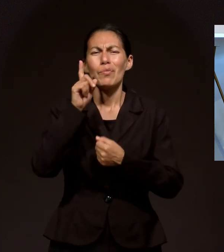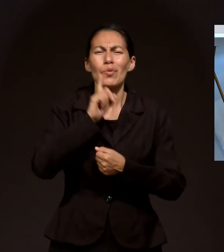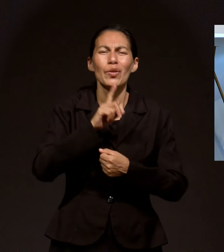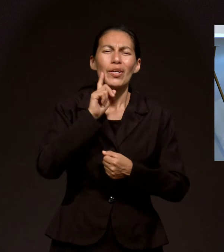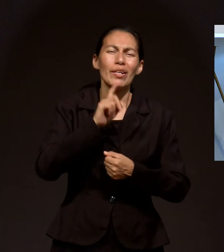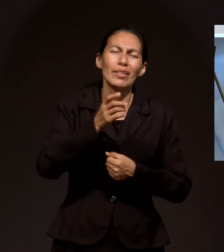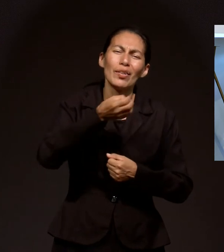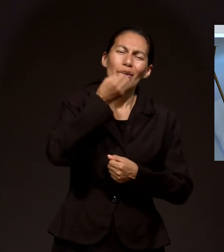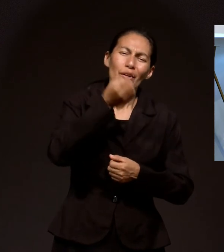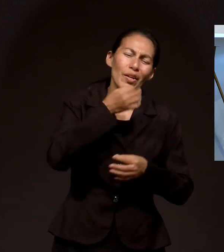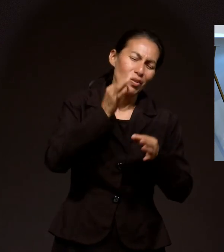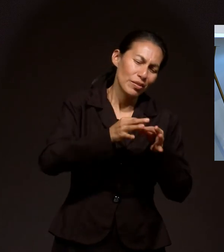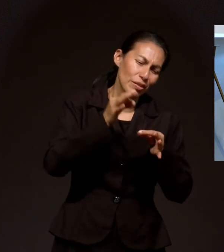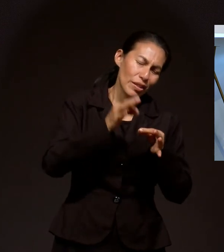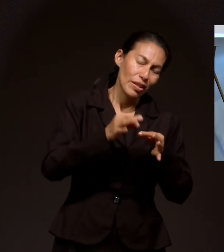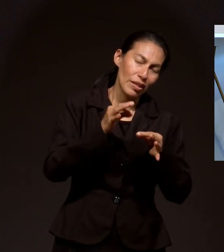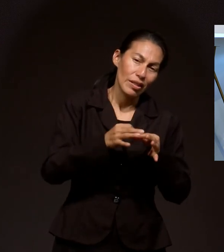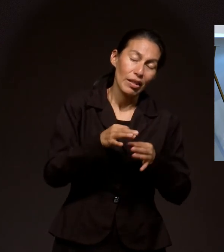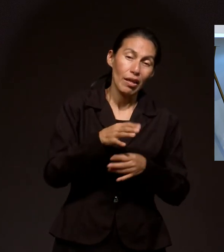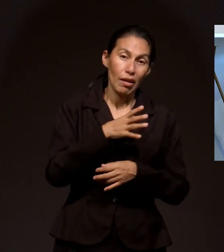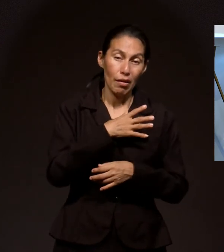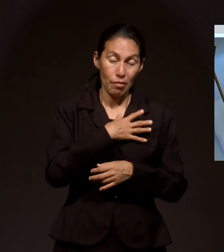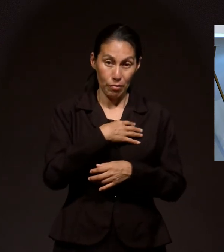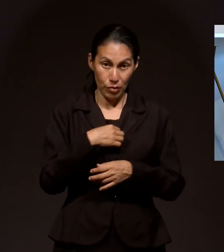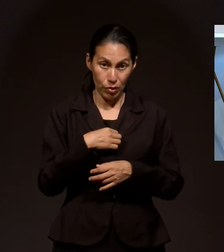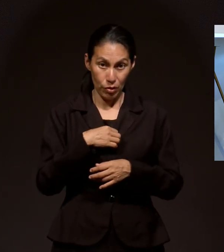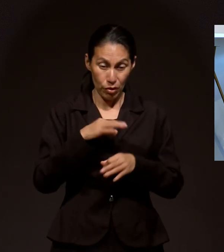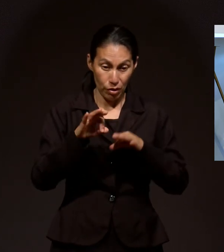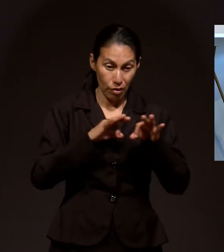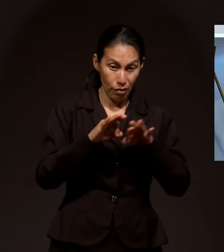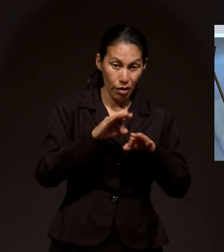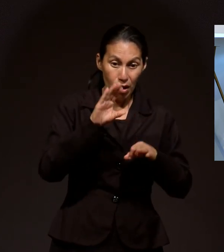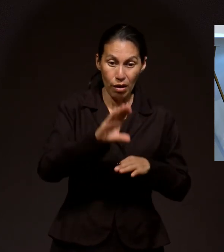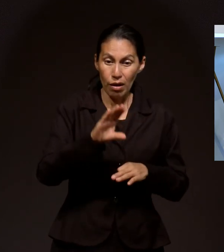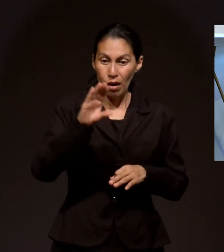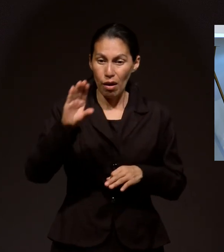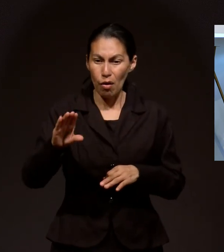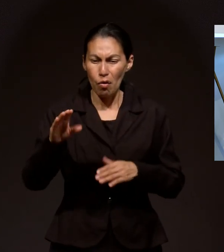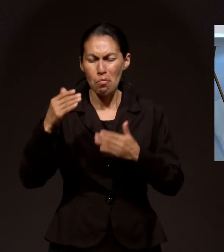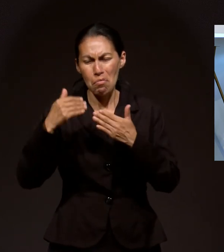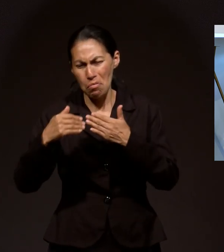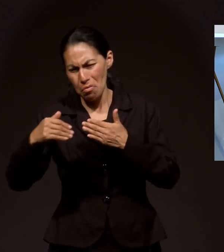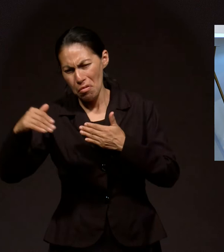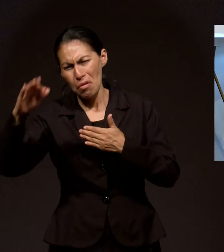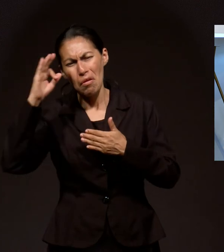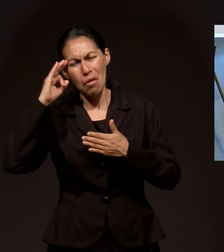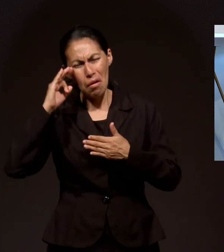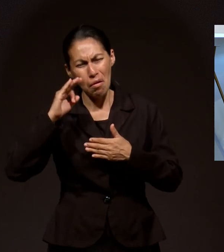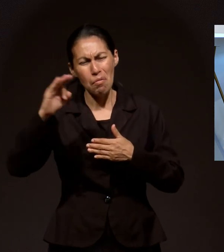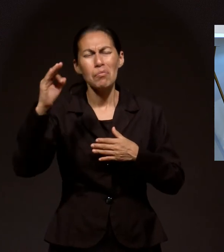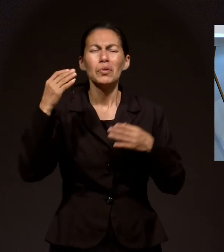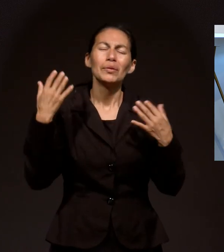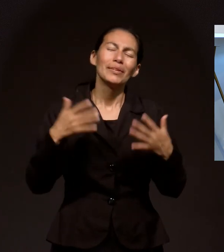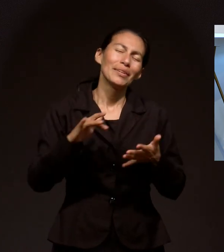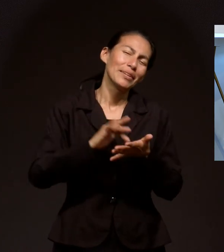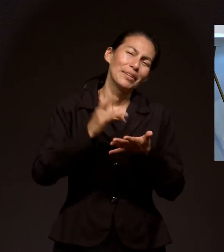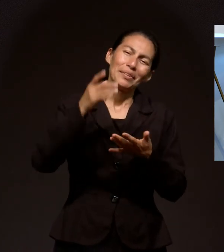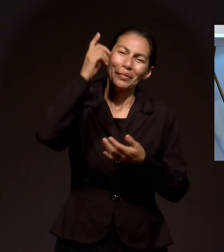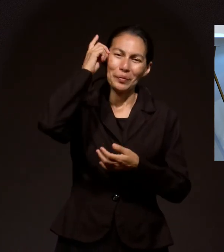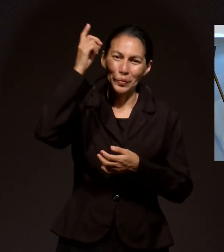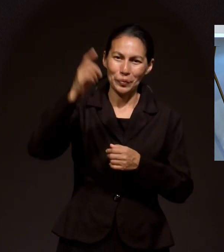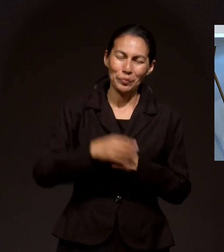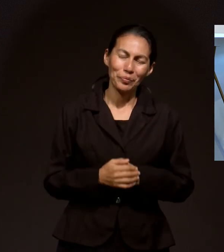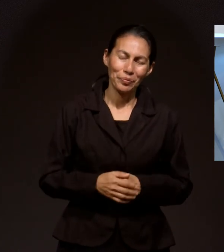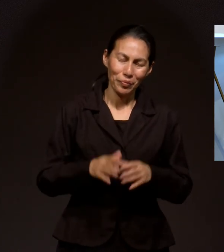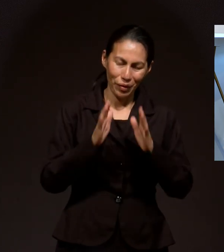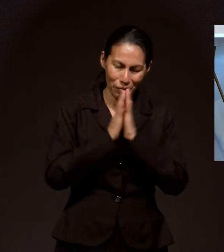Amén Él está trabajando En Cancún Y fue contratado Para un proyecto De largo plazo Amén